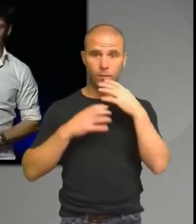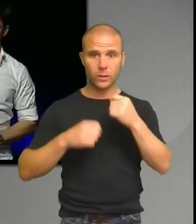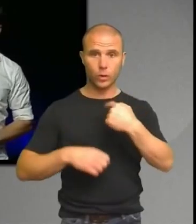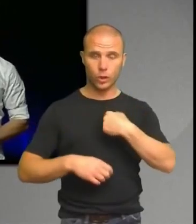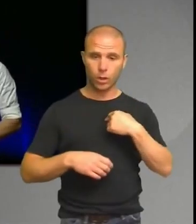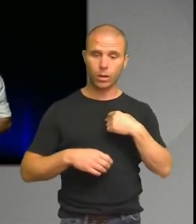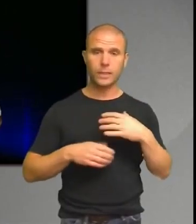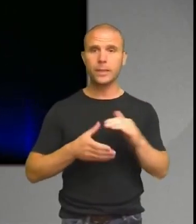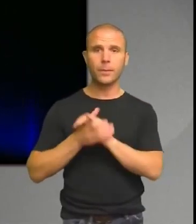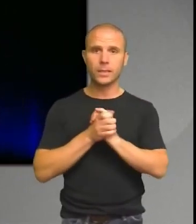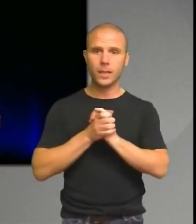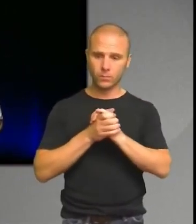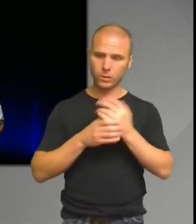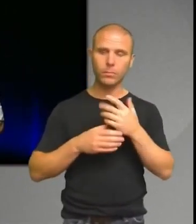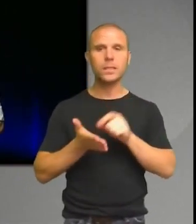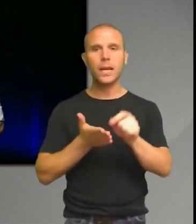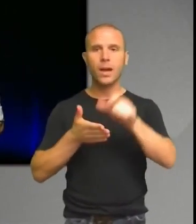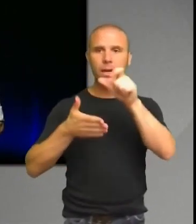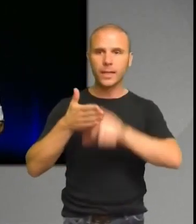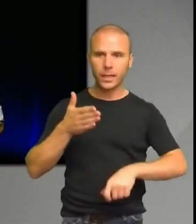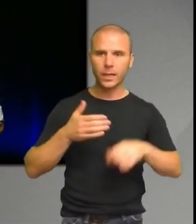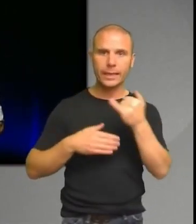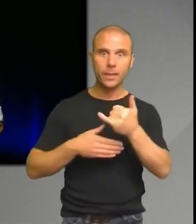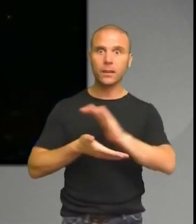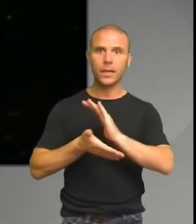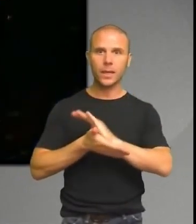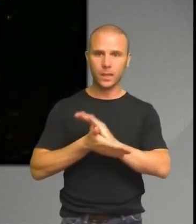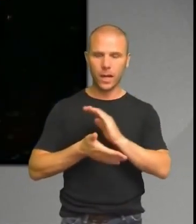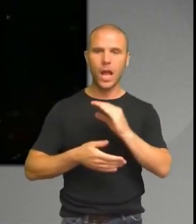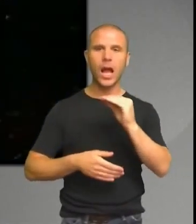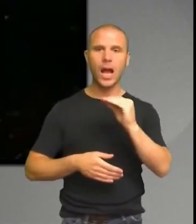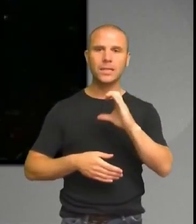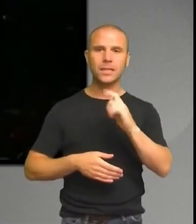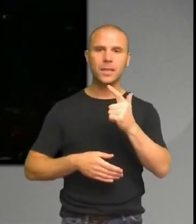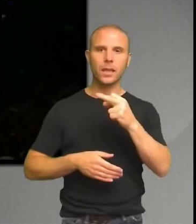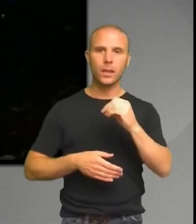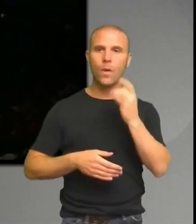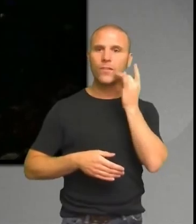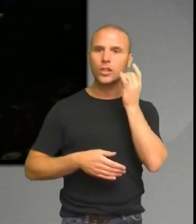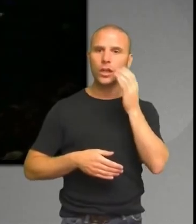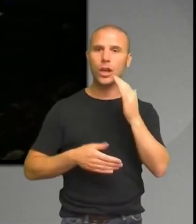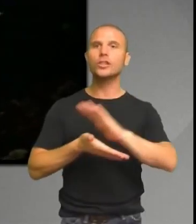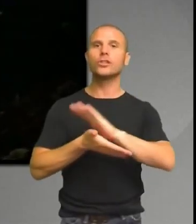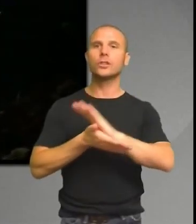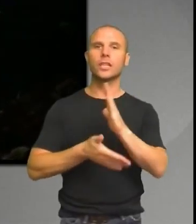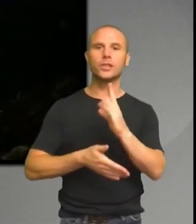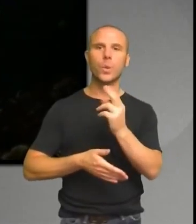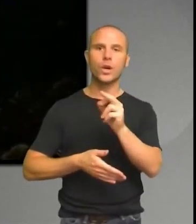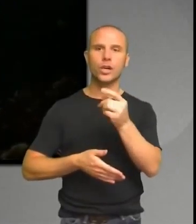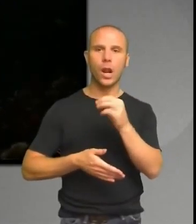i den ansedda vetenskapsartidskriften The Fiscal Journal. Så som 20-åring, och han inte ens börjat från universiteten,